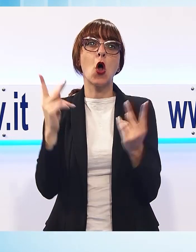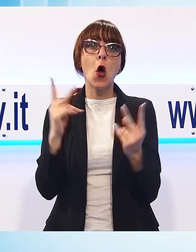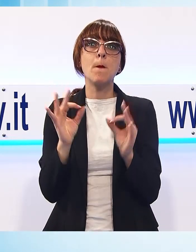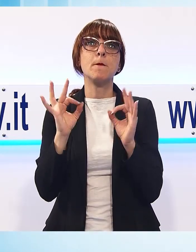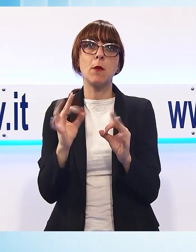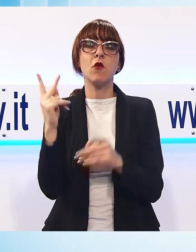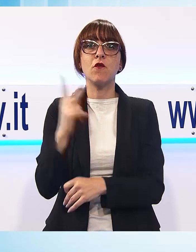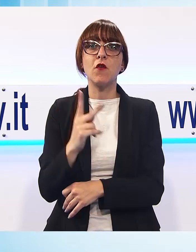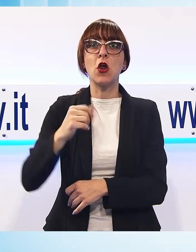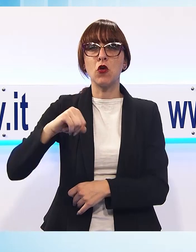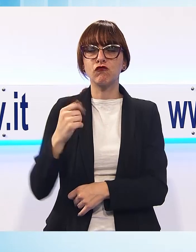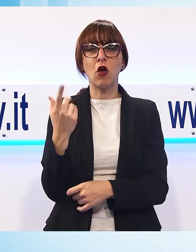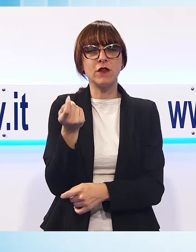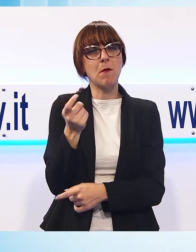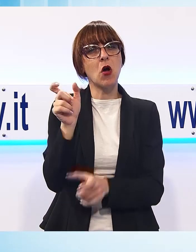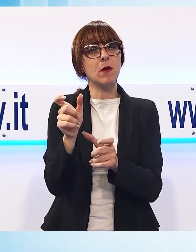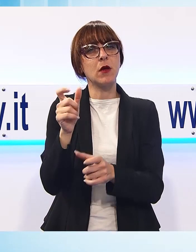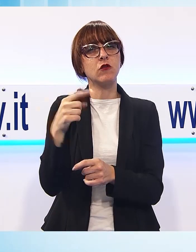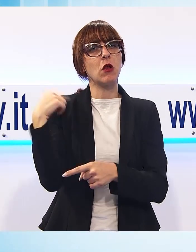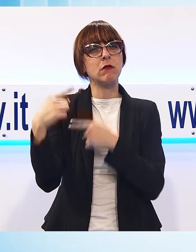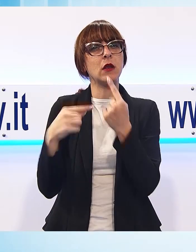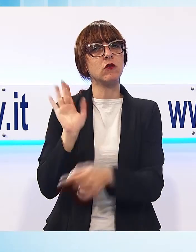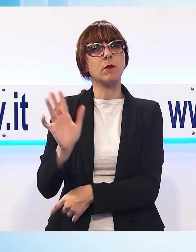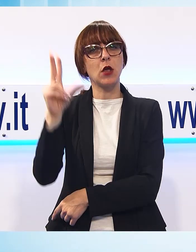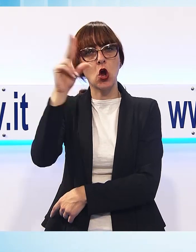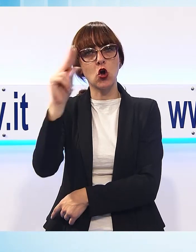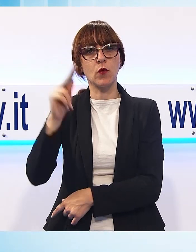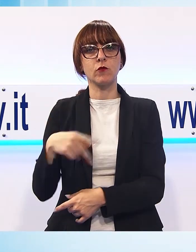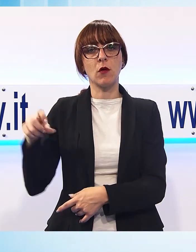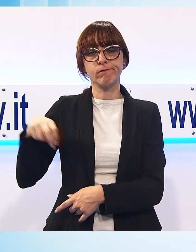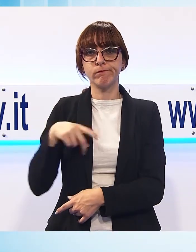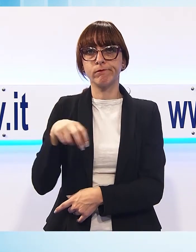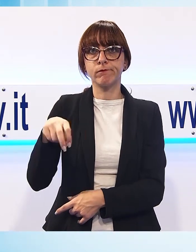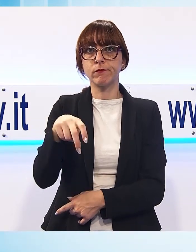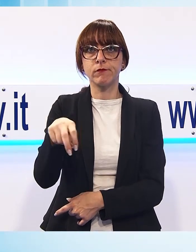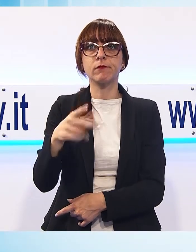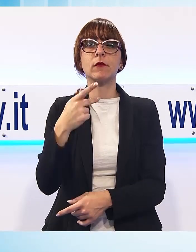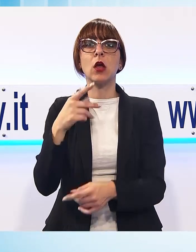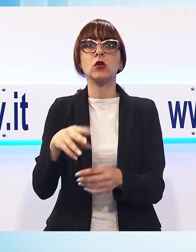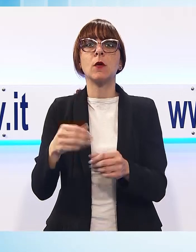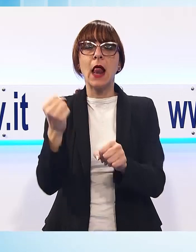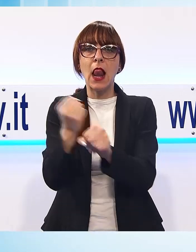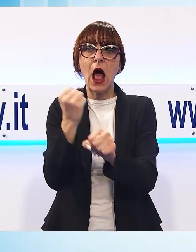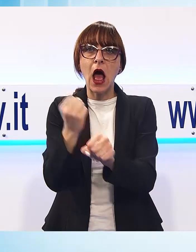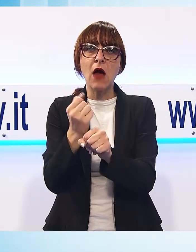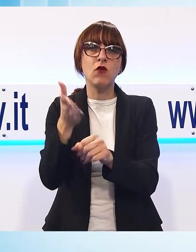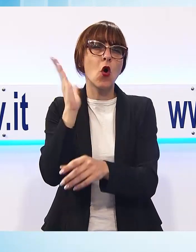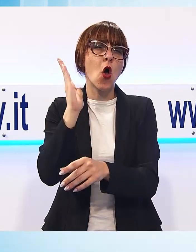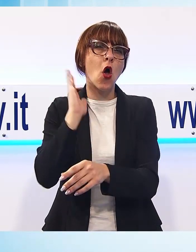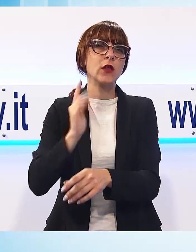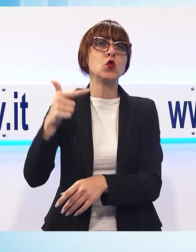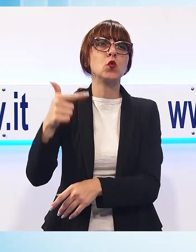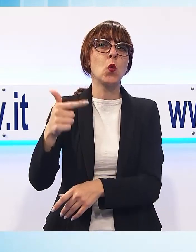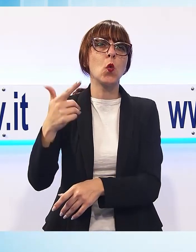in pochi ormai conoscono questa tradizione. Si tratta dello Walking of the Tweed, antica lavorazione del tweed come la si faceva una volta,